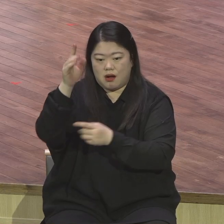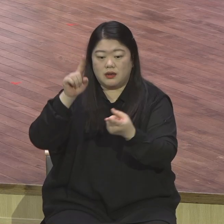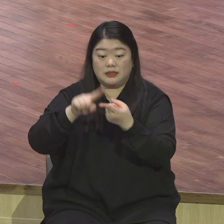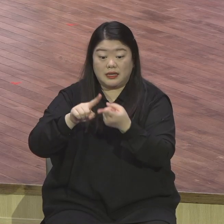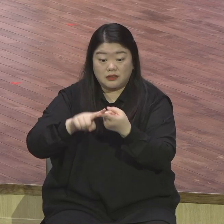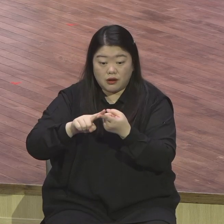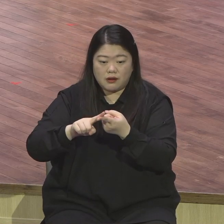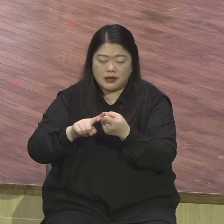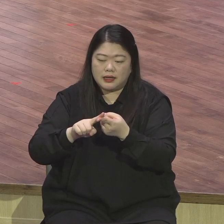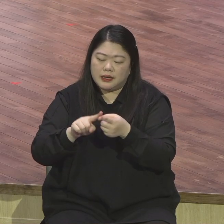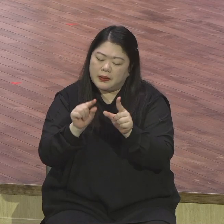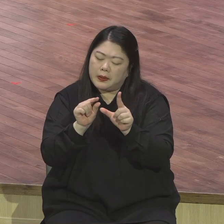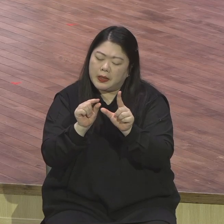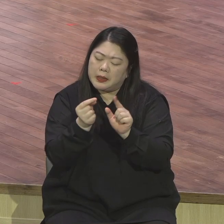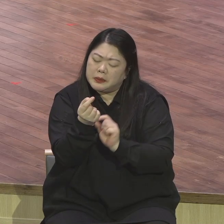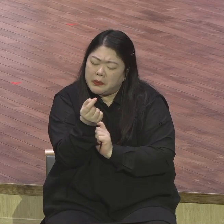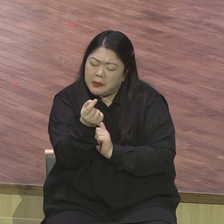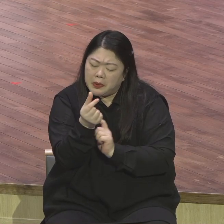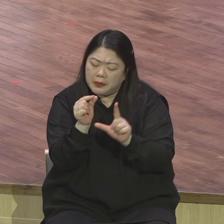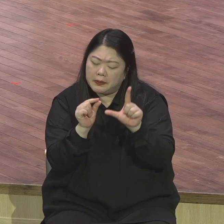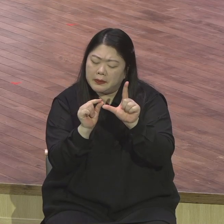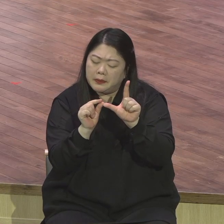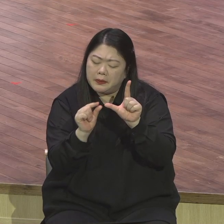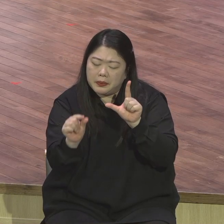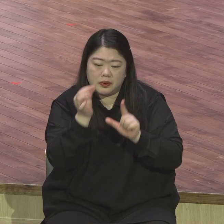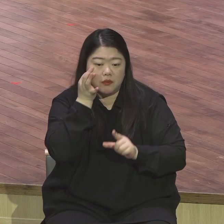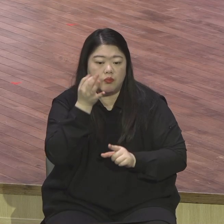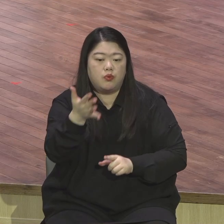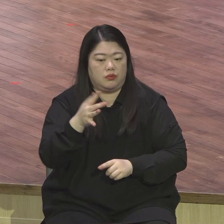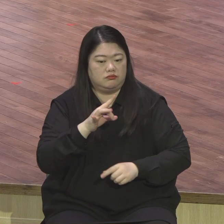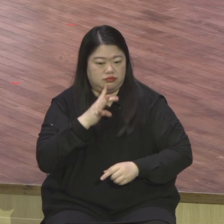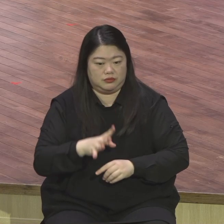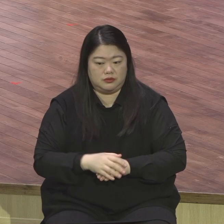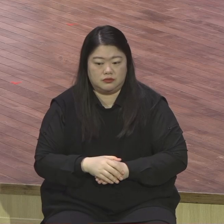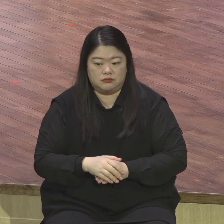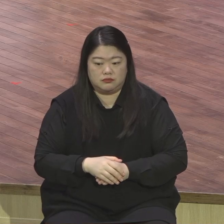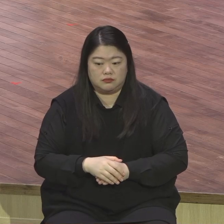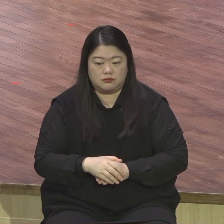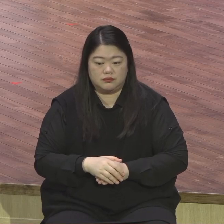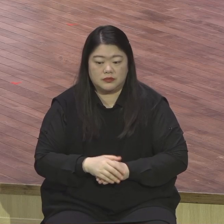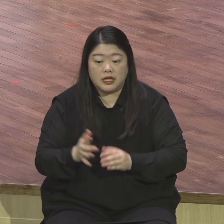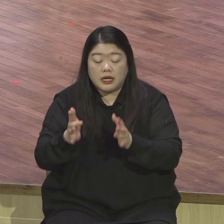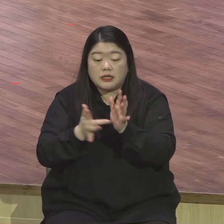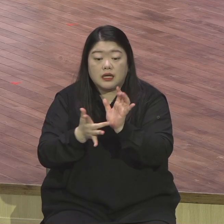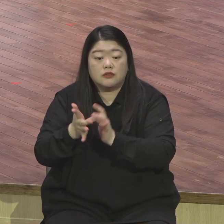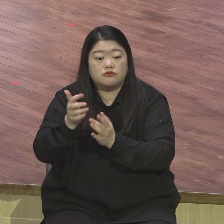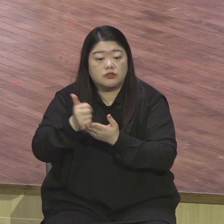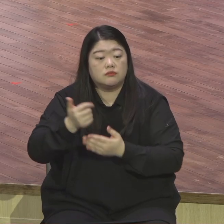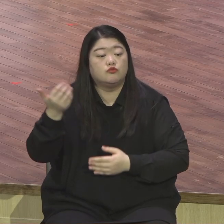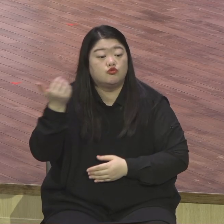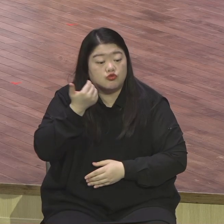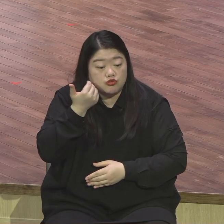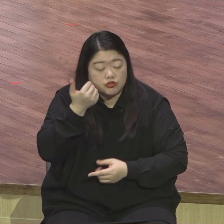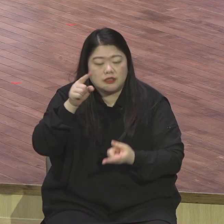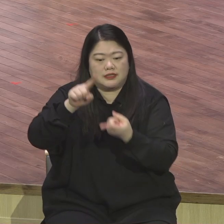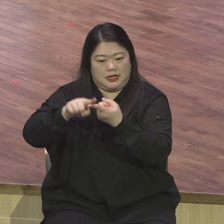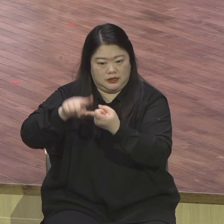읽고 보여줘서 잠깐 열어줘서 예수님이 어떤 분인가를 잠깐 열어줬어요 그것도 세